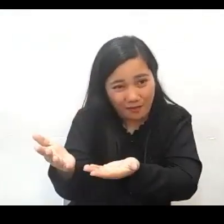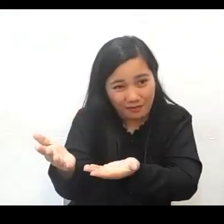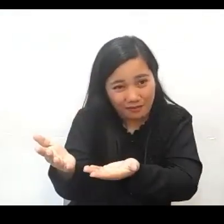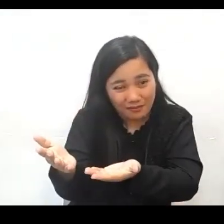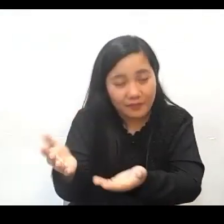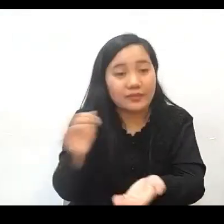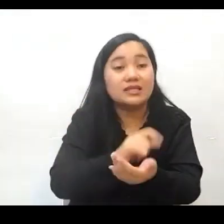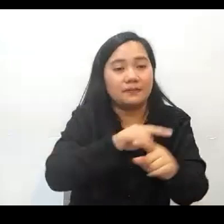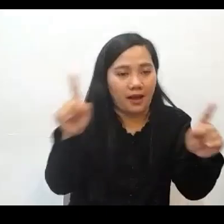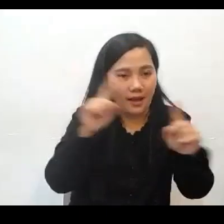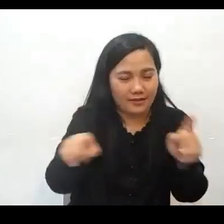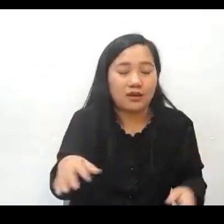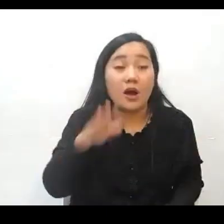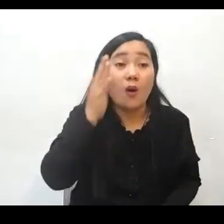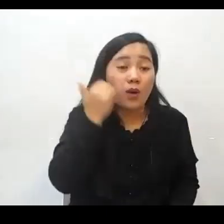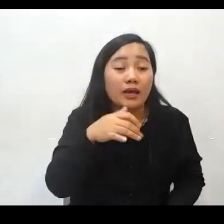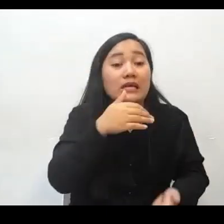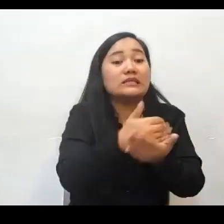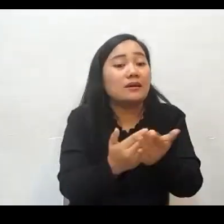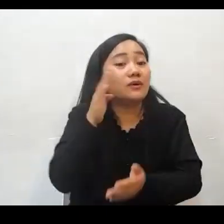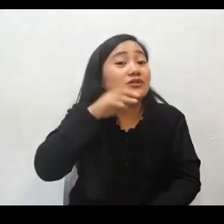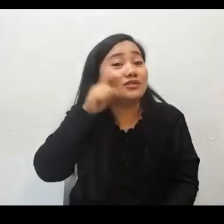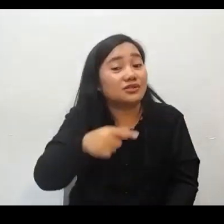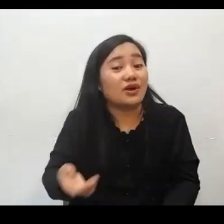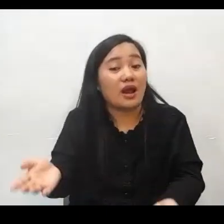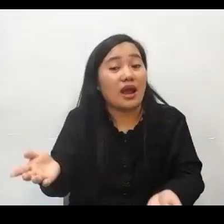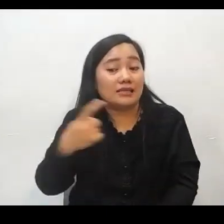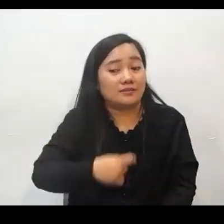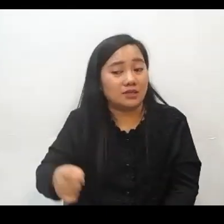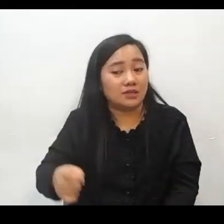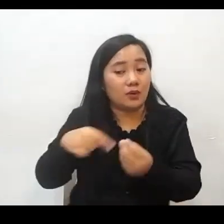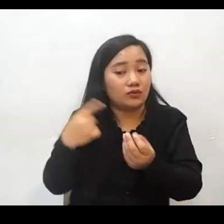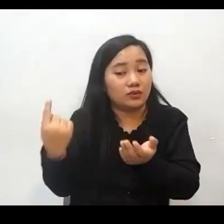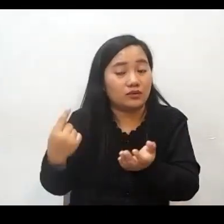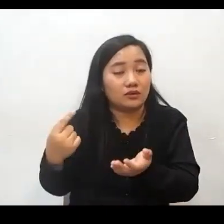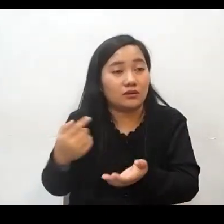Kaya may mga kapatiran po na humihingi sa akin ng counseling o nagtatanog sa akin sa